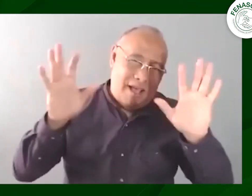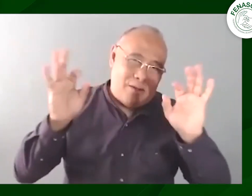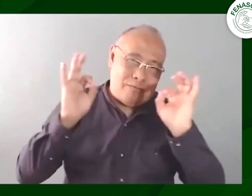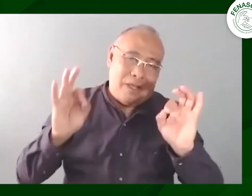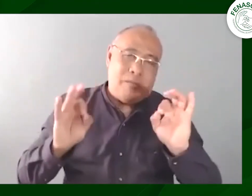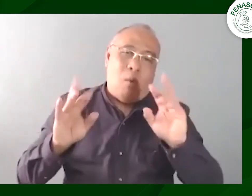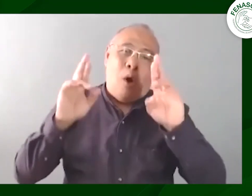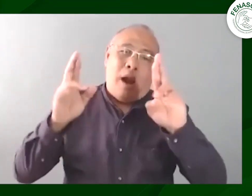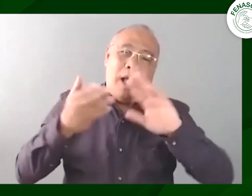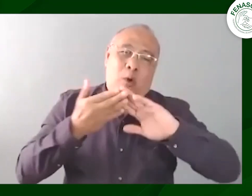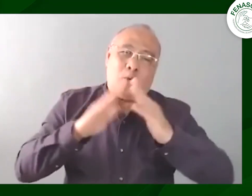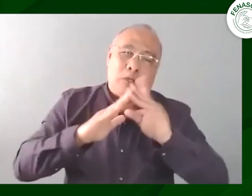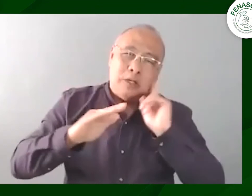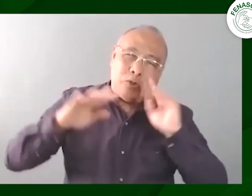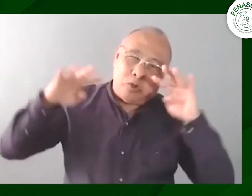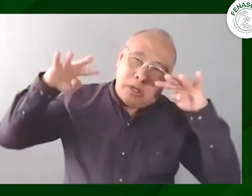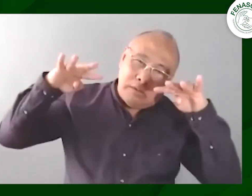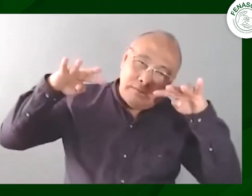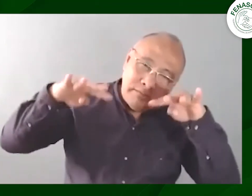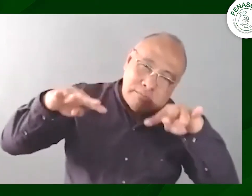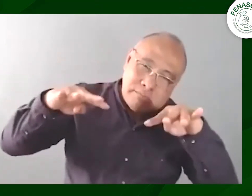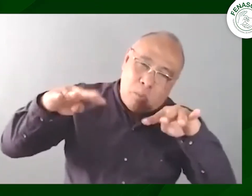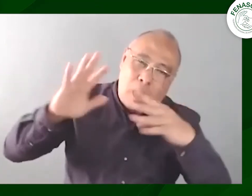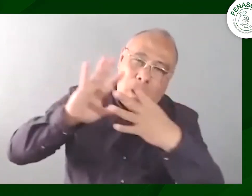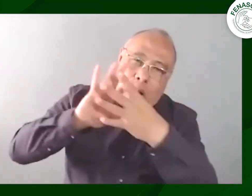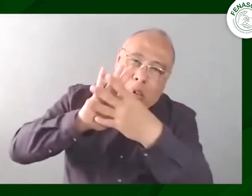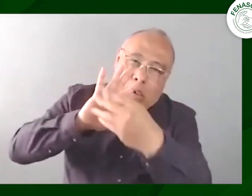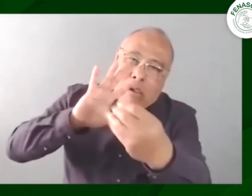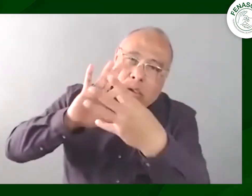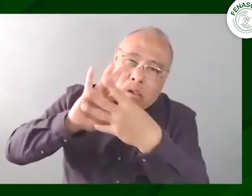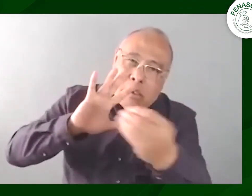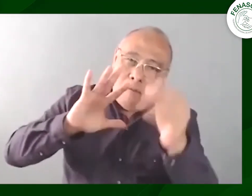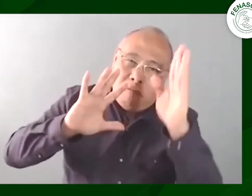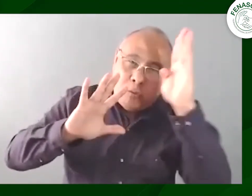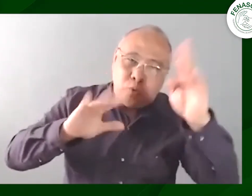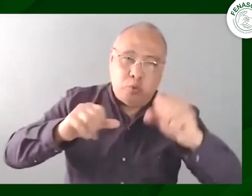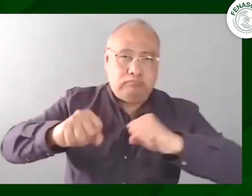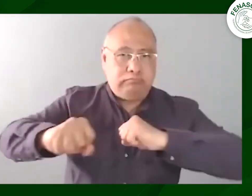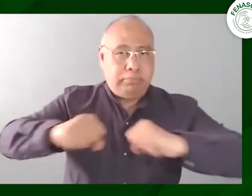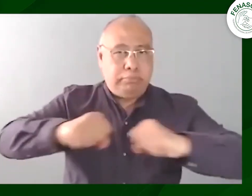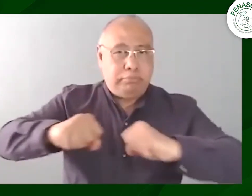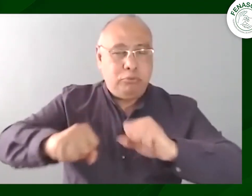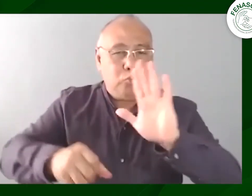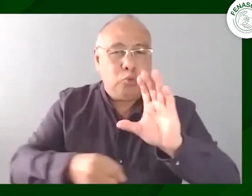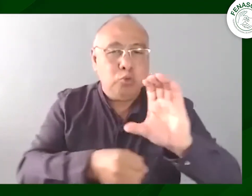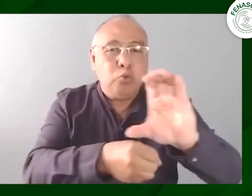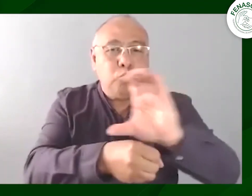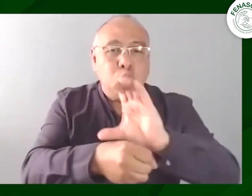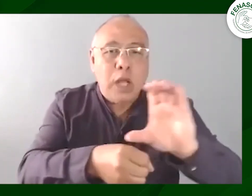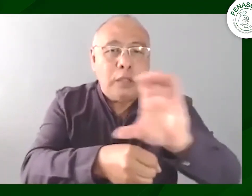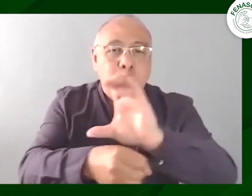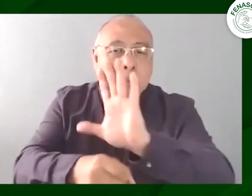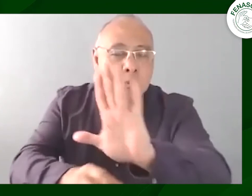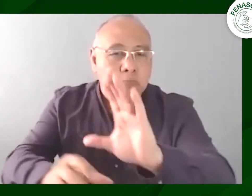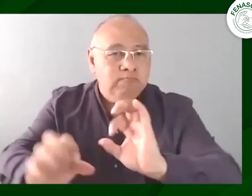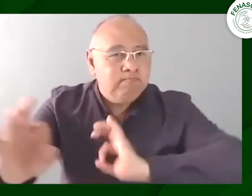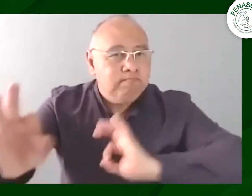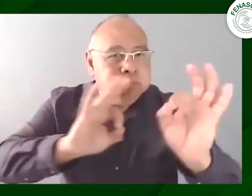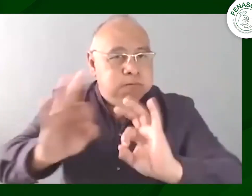y muchísimas gracias gracias a todos los que están viendo a la comunidad sorda en este momento y que bueno que podamos seguir imitando este